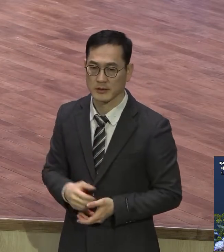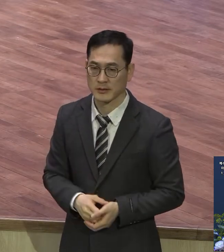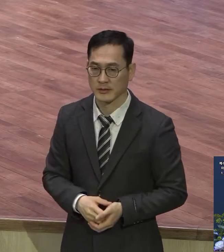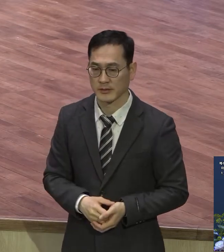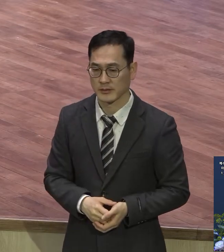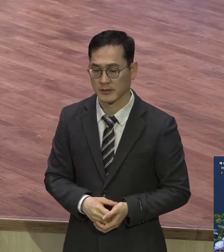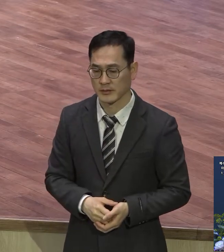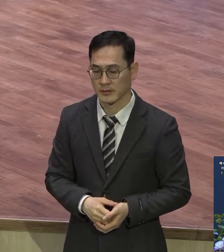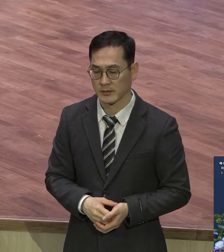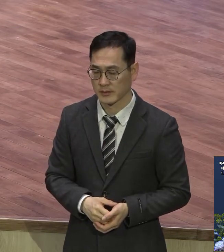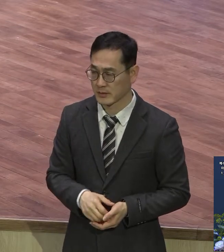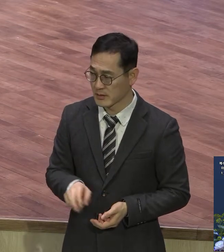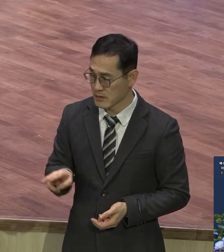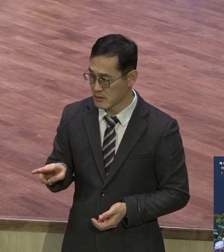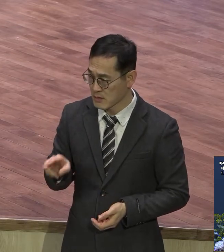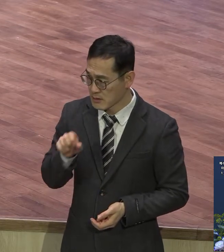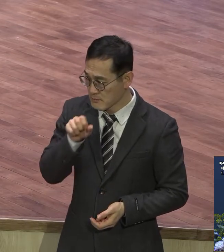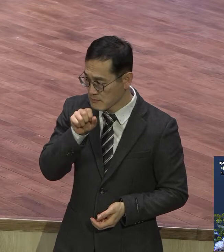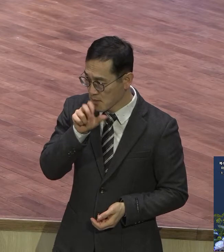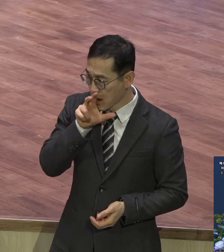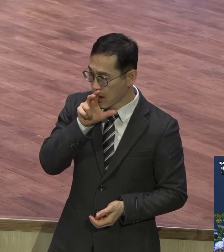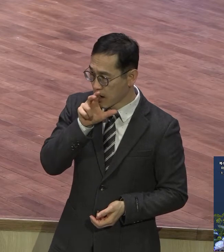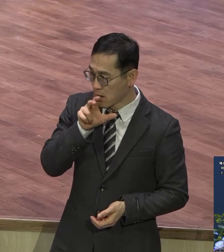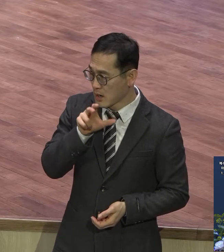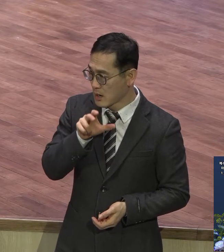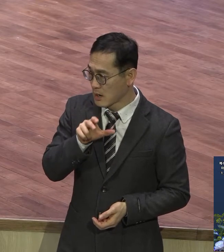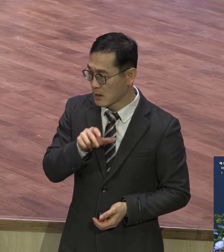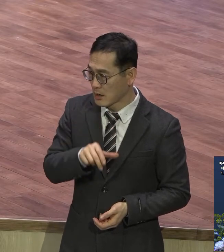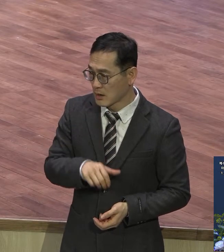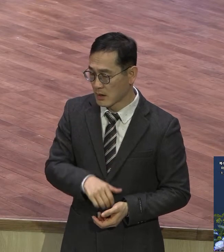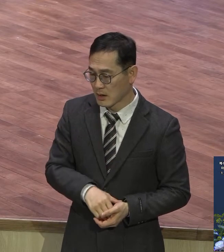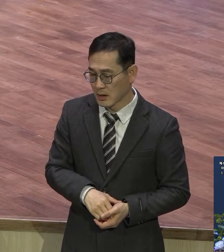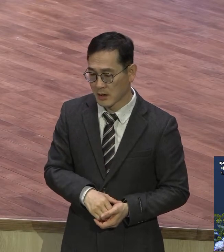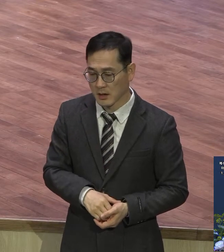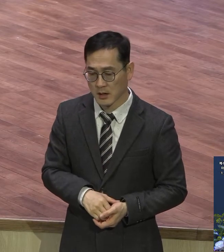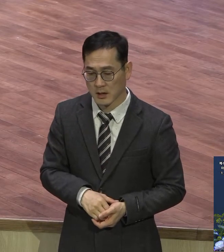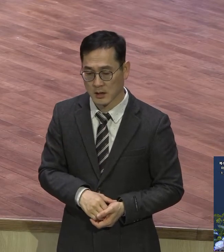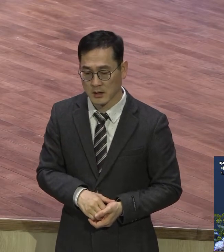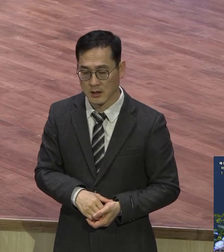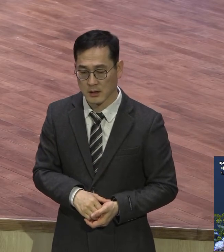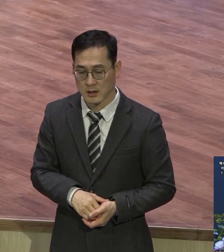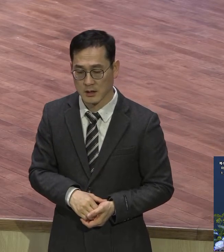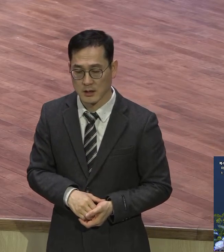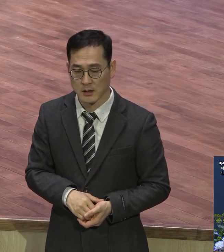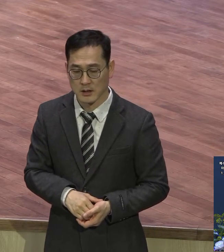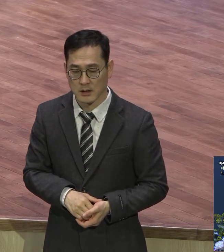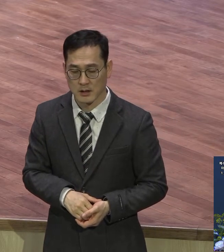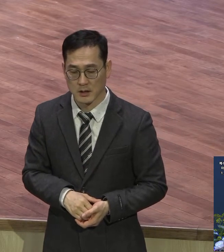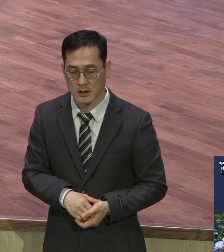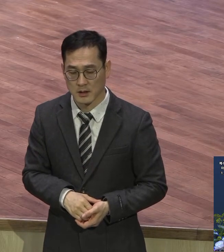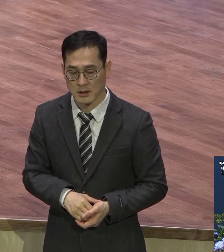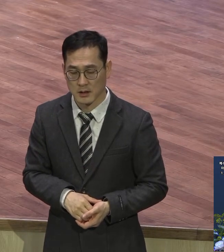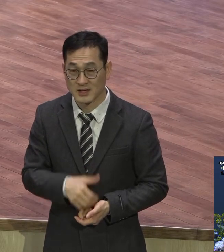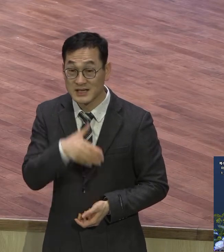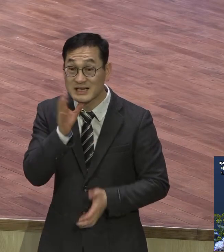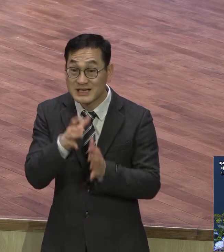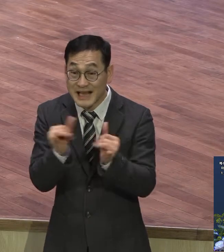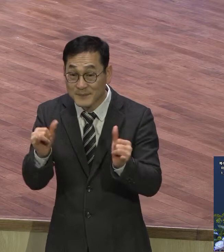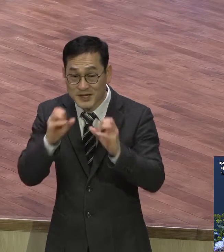3분의 2가 젊은 사람들 아예 늙은 사람들은 포교 중에도 빼버리는데 50대 이상은 사용가치